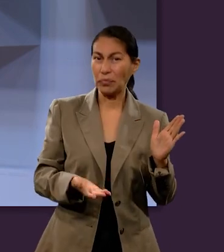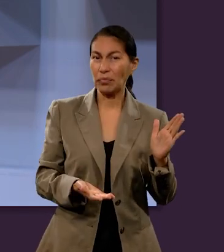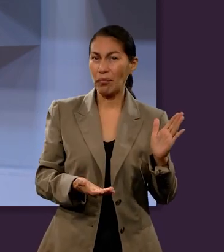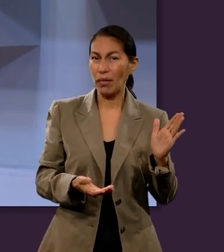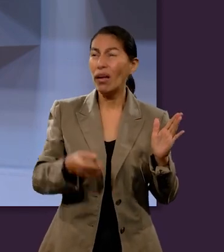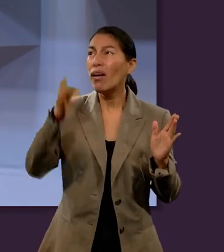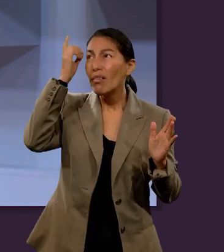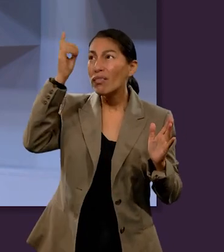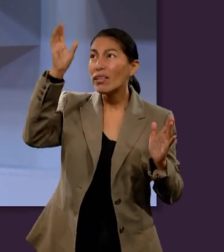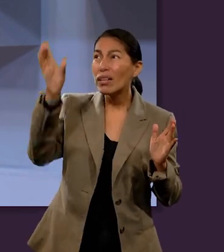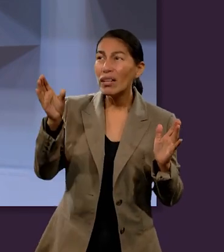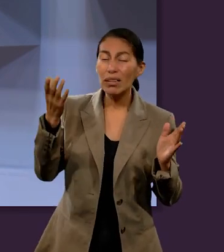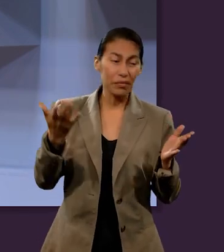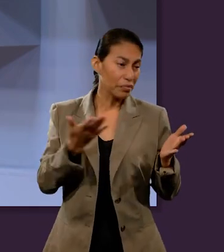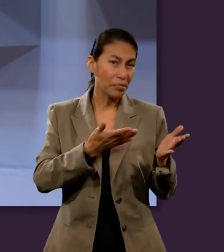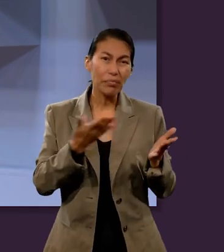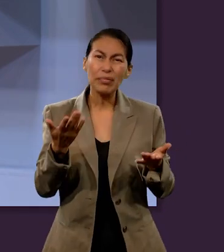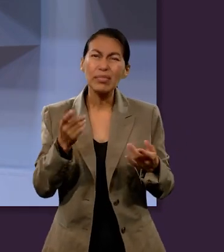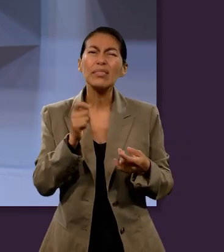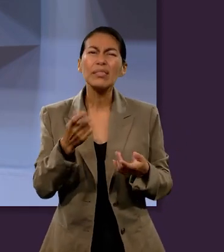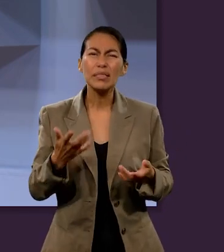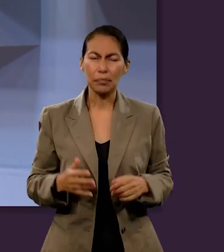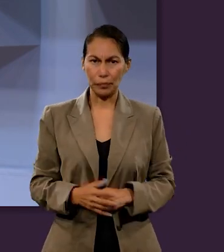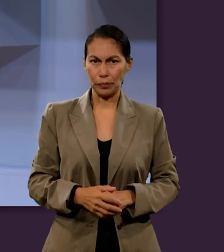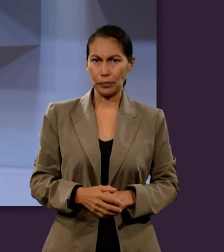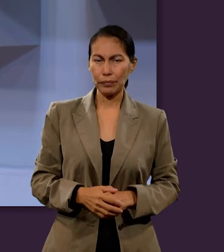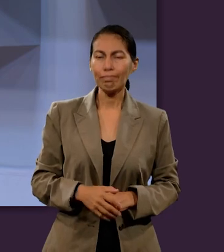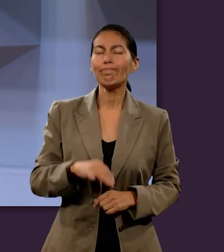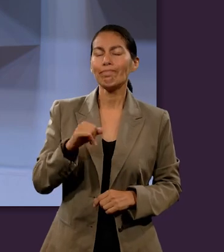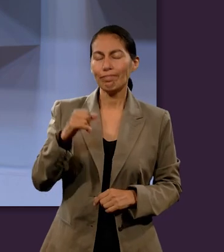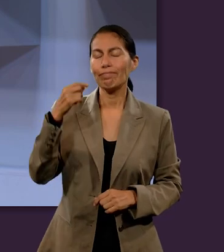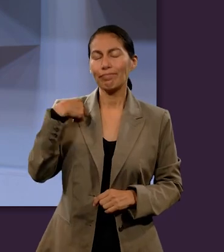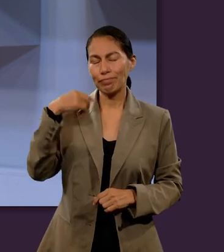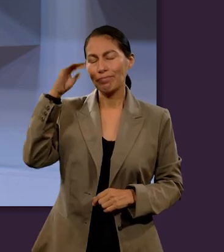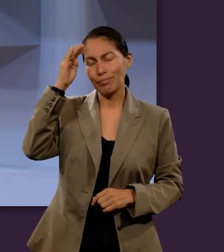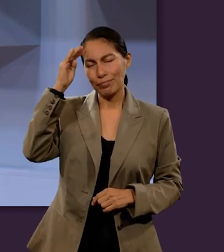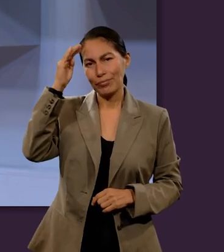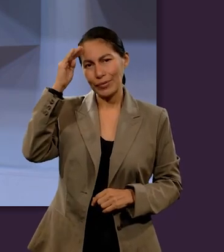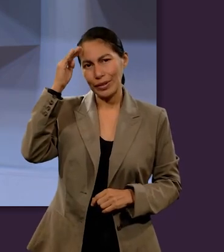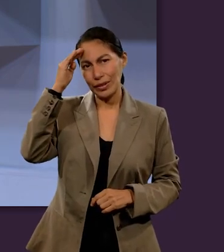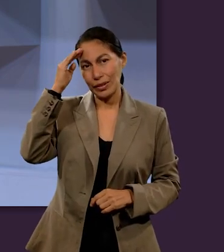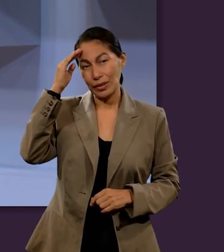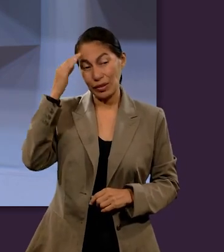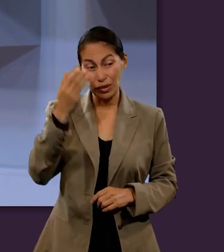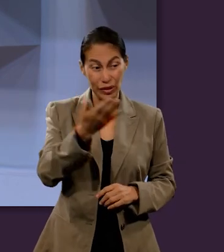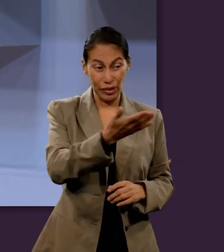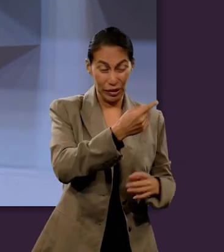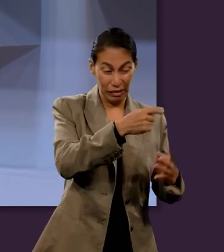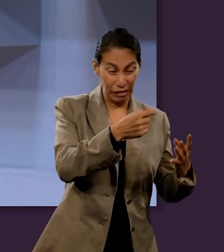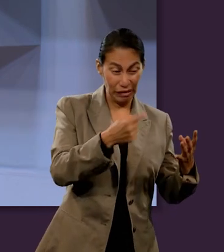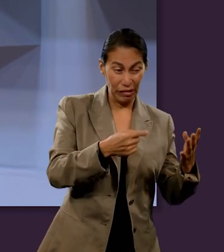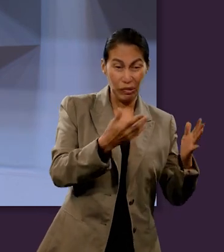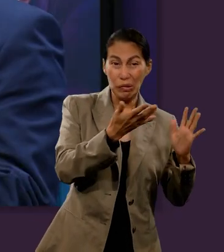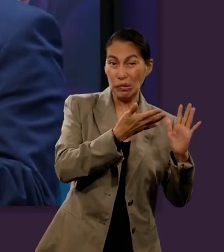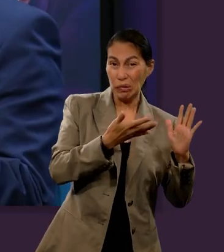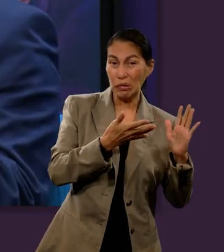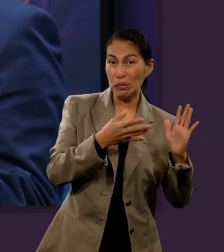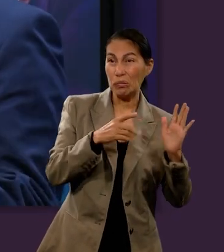cierto grado falsifican el carácter de Dios? ¿Qué opinas sobre eso? Creo que sí. Eso es uno de los principales